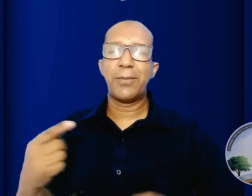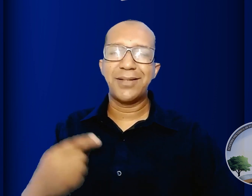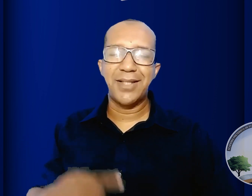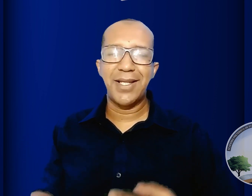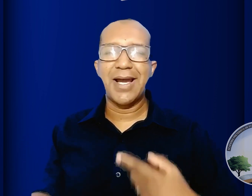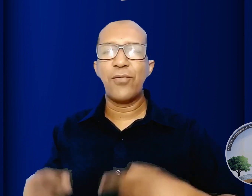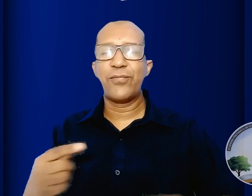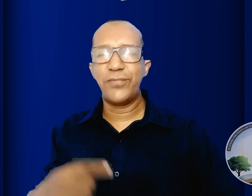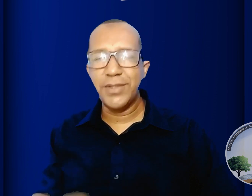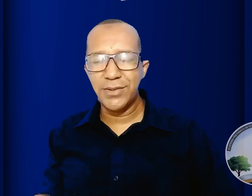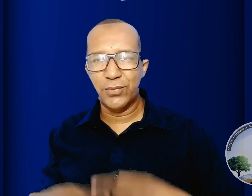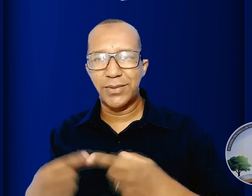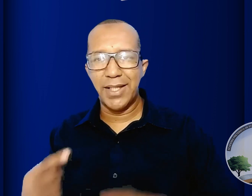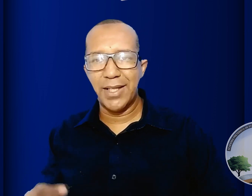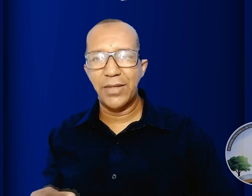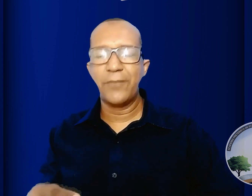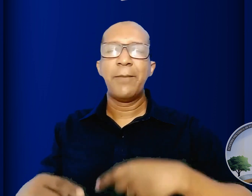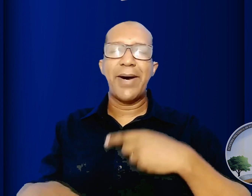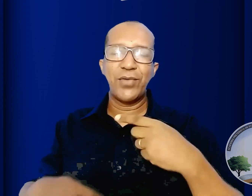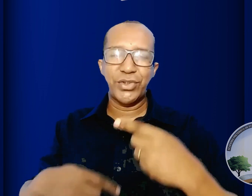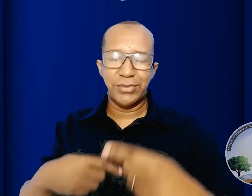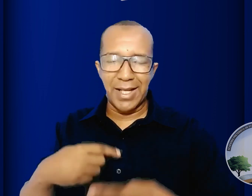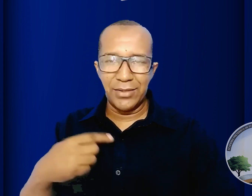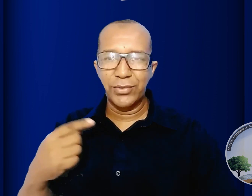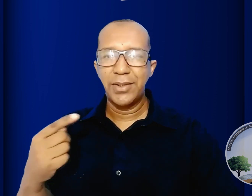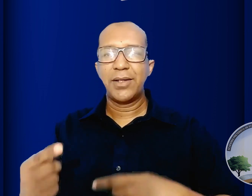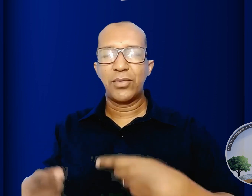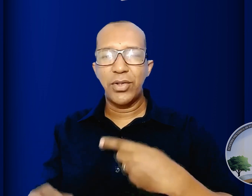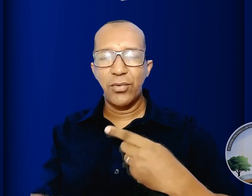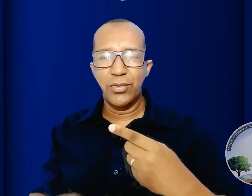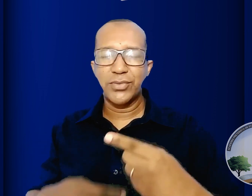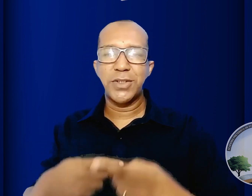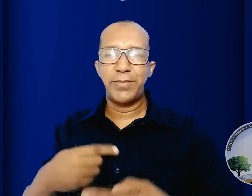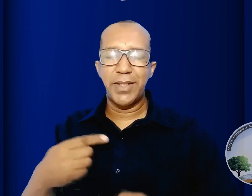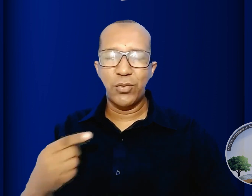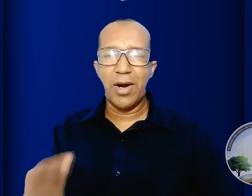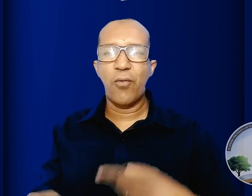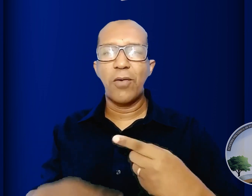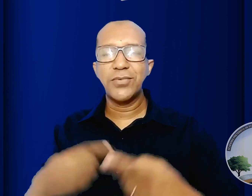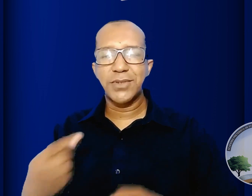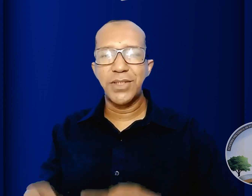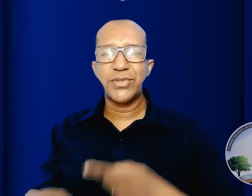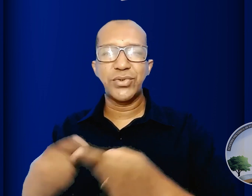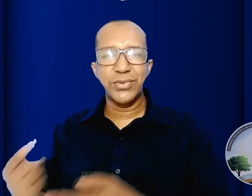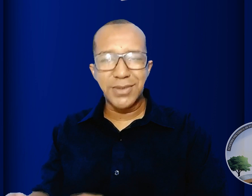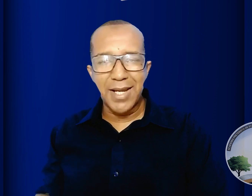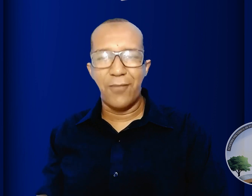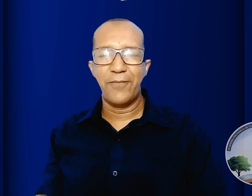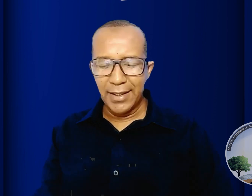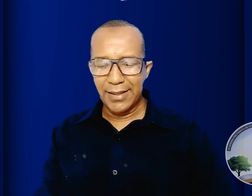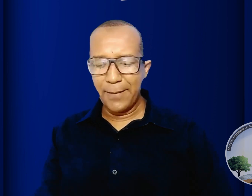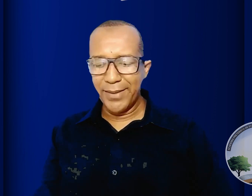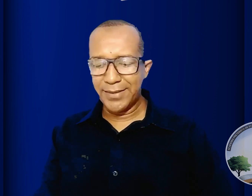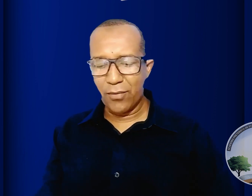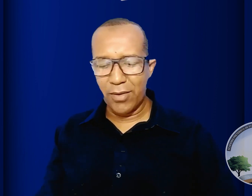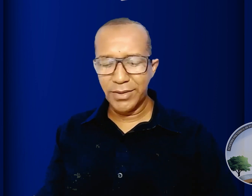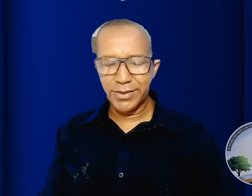material físico terreno para o estado glorioso espiritual como os anjos do céu lá em Pentecostes